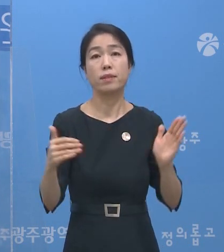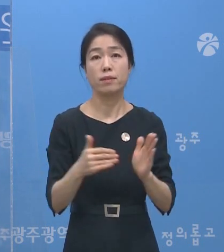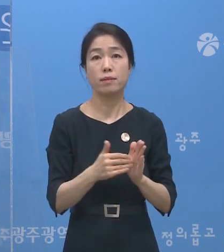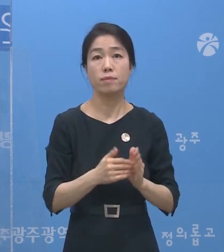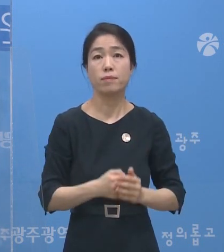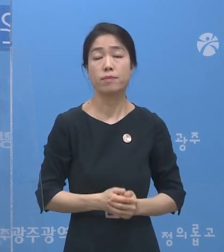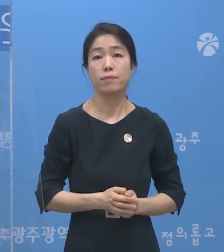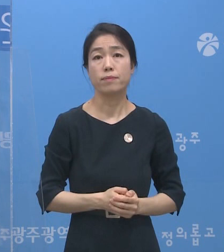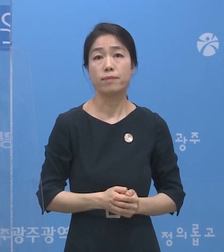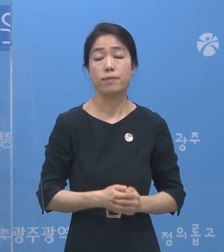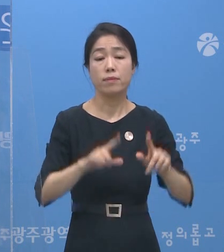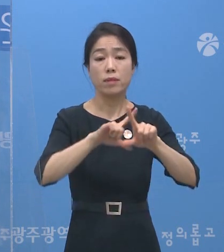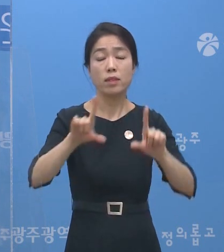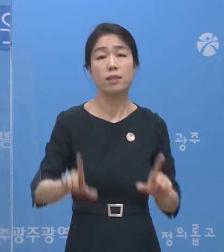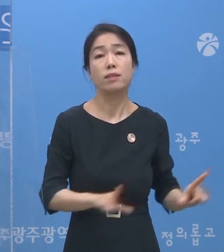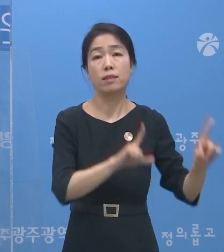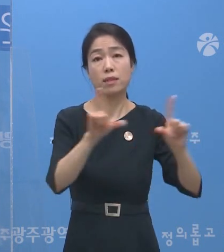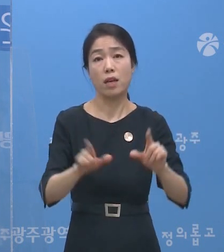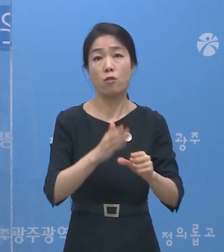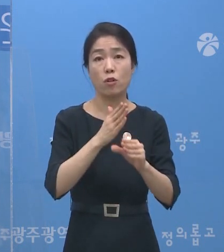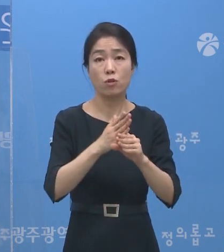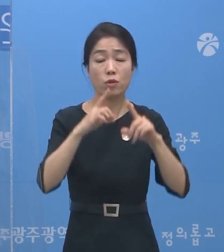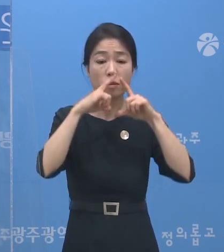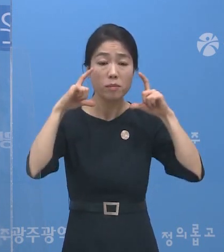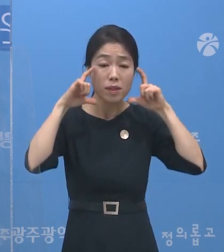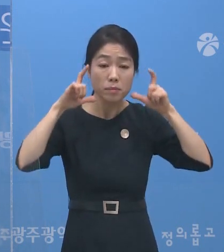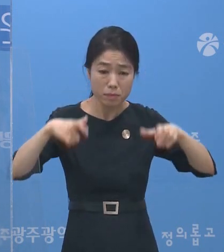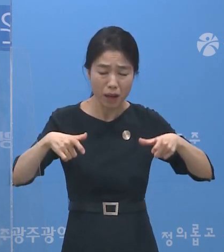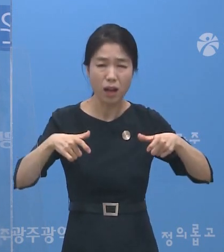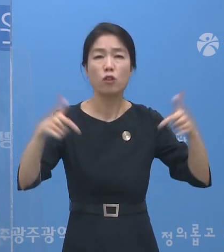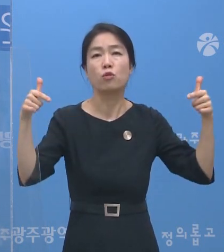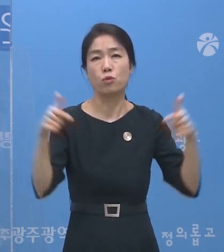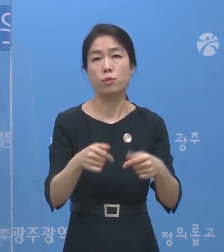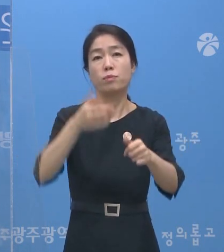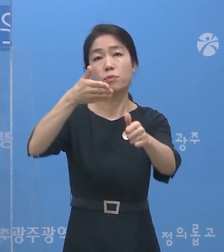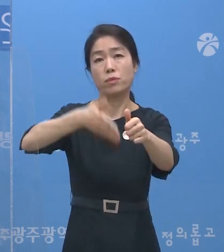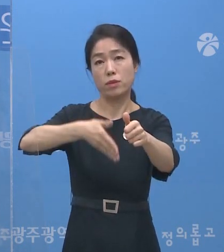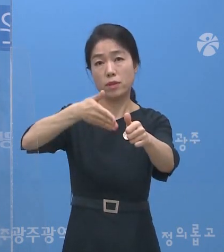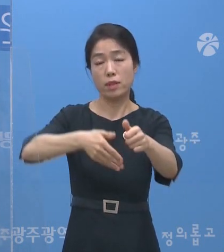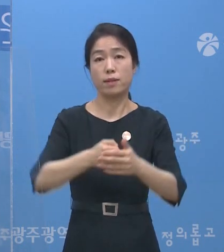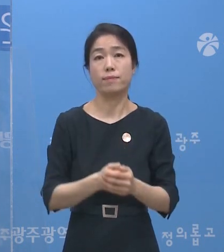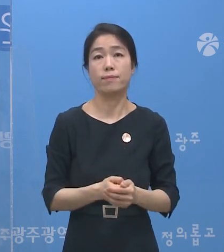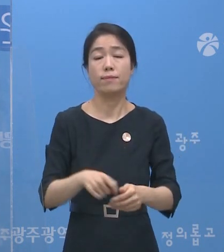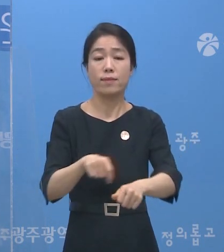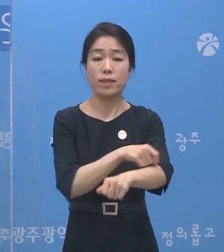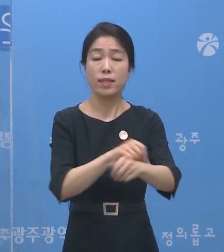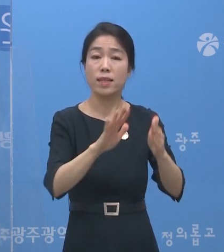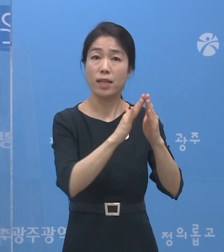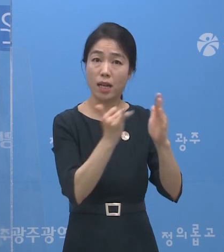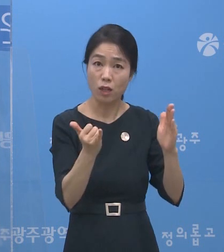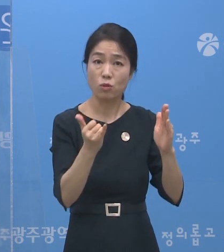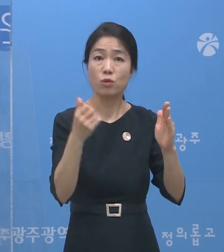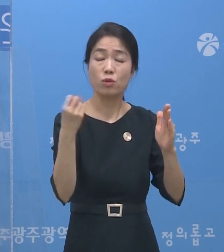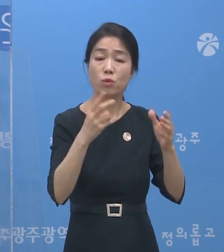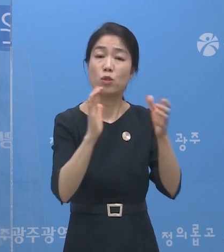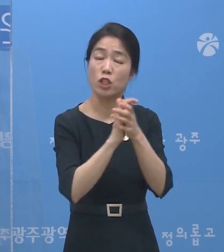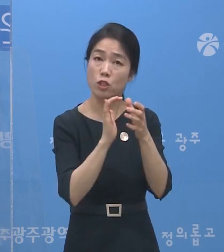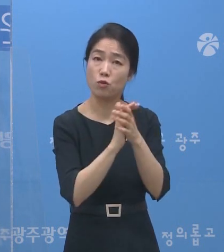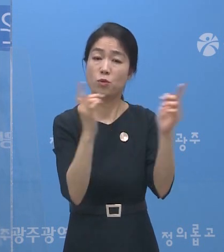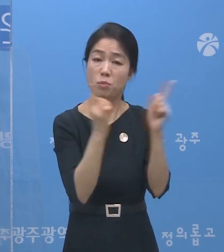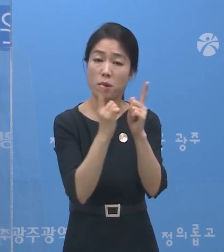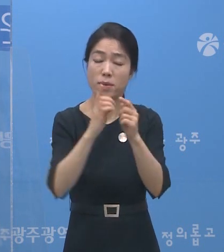일상생활 중 마스크 벗는 일을 최소화해 주시고 특히 가족과 지인 간에도